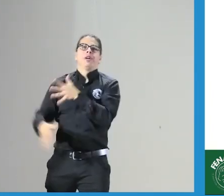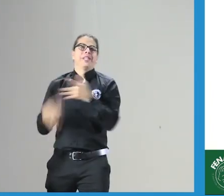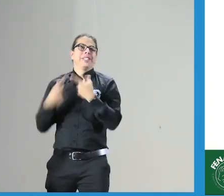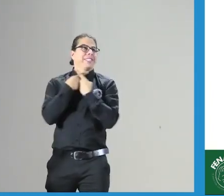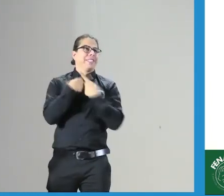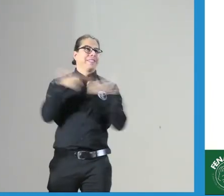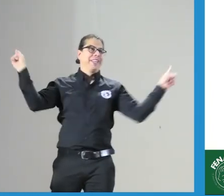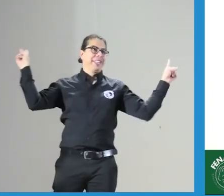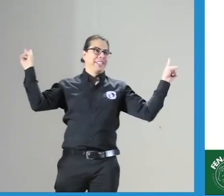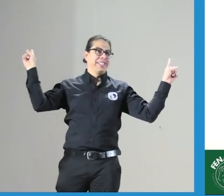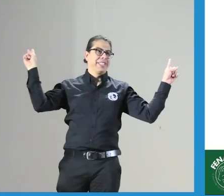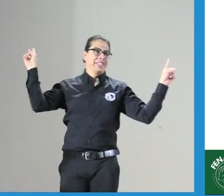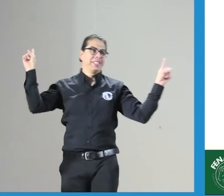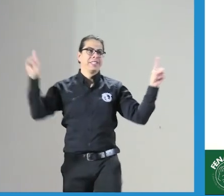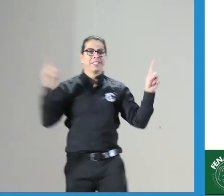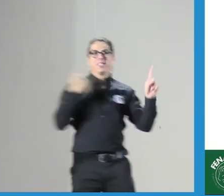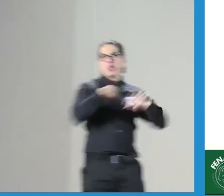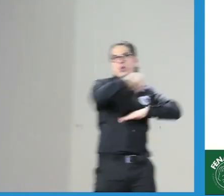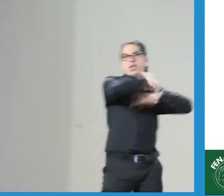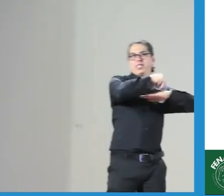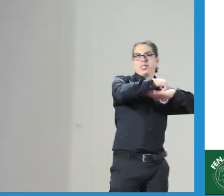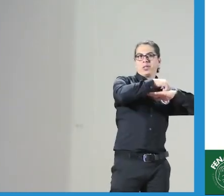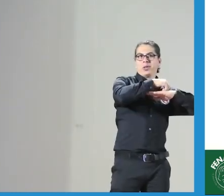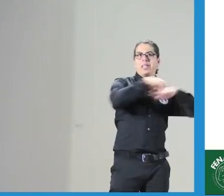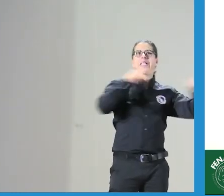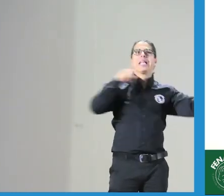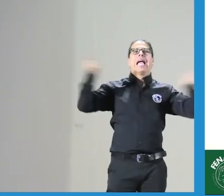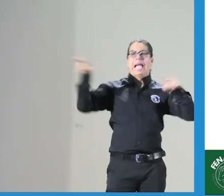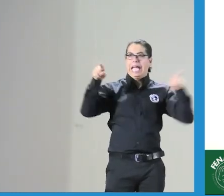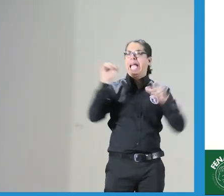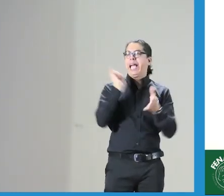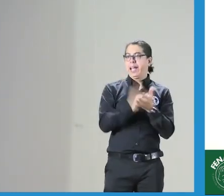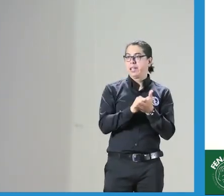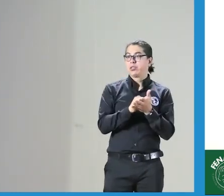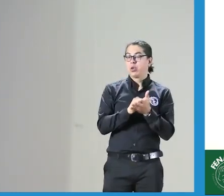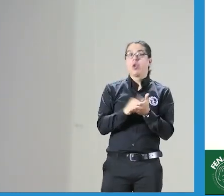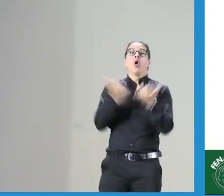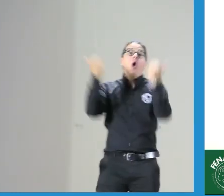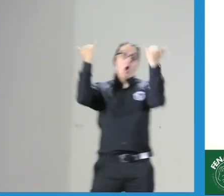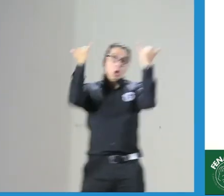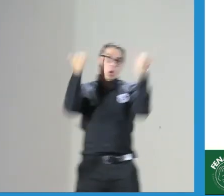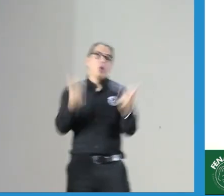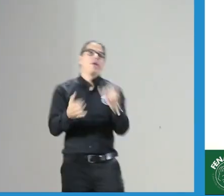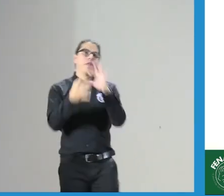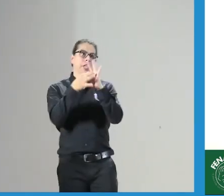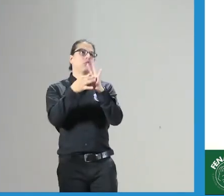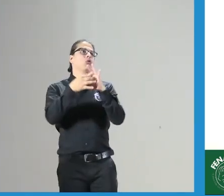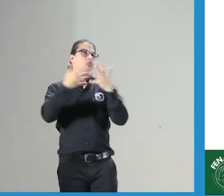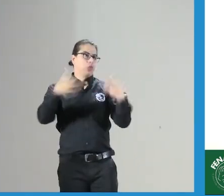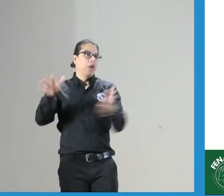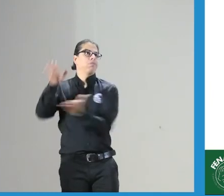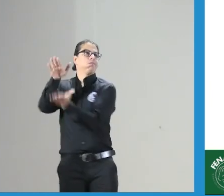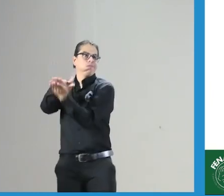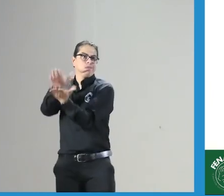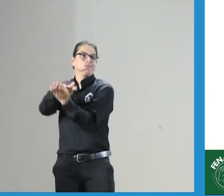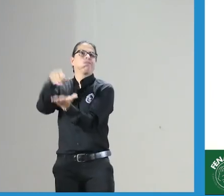perfil personal que puedo colocar lo que sea y yo asumo esas consecuencias FNASCOR no lo puedo hacer por ser una organización entonces